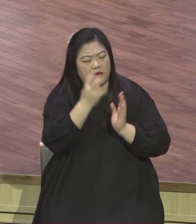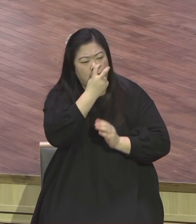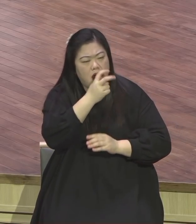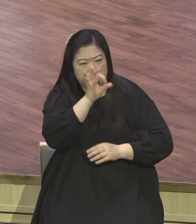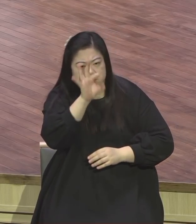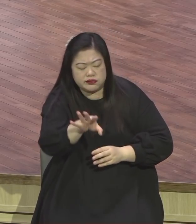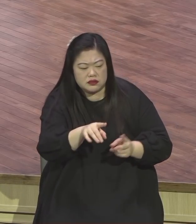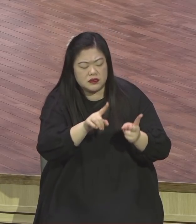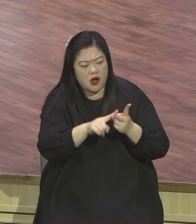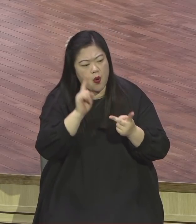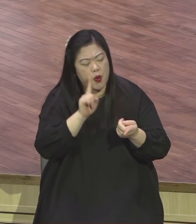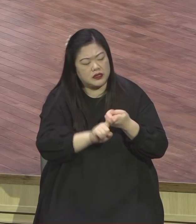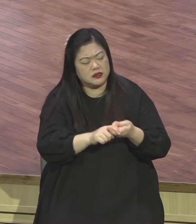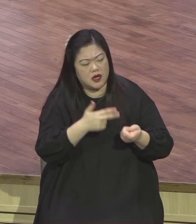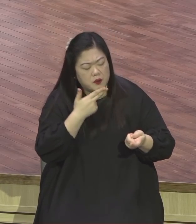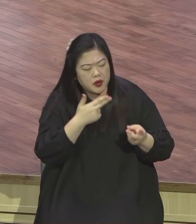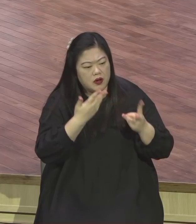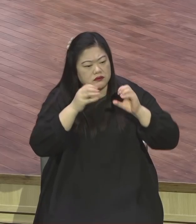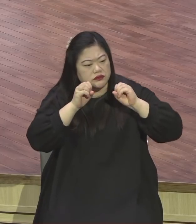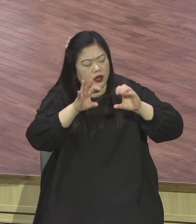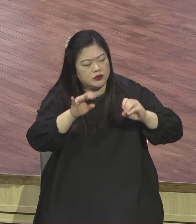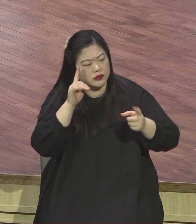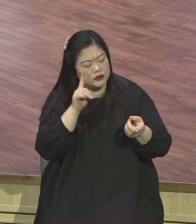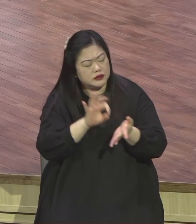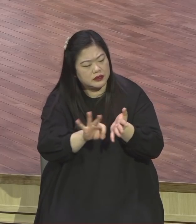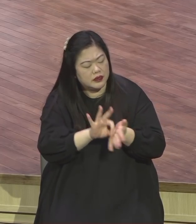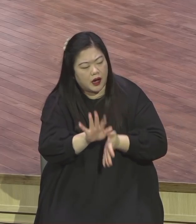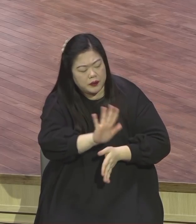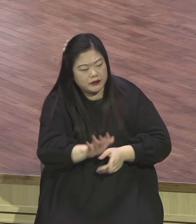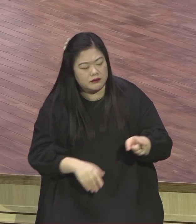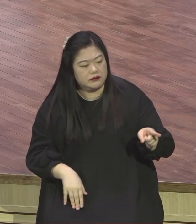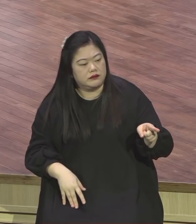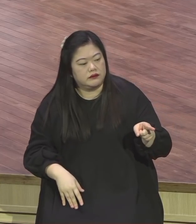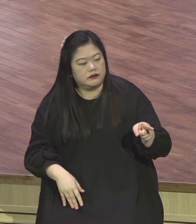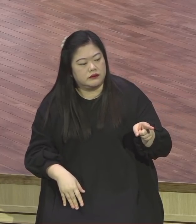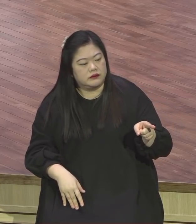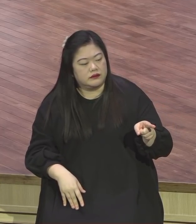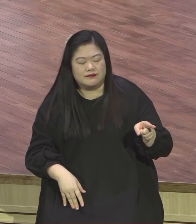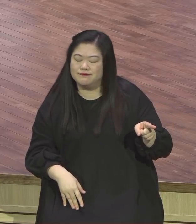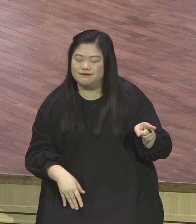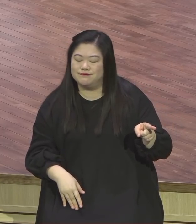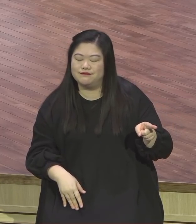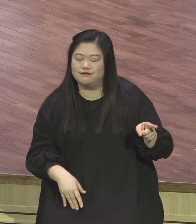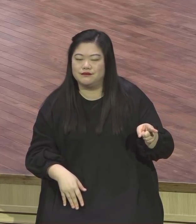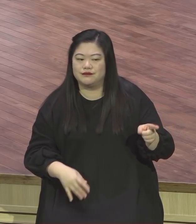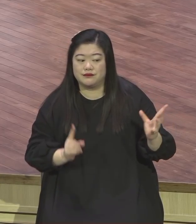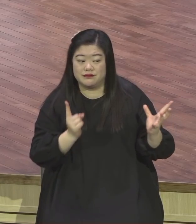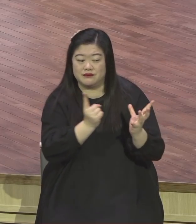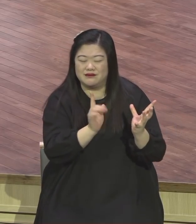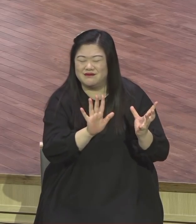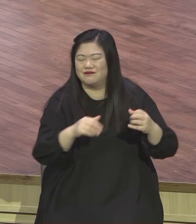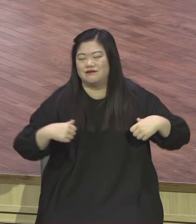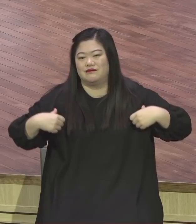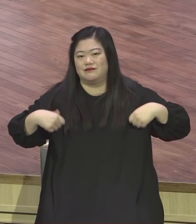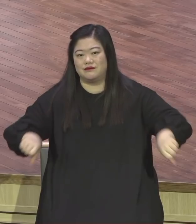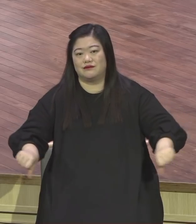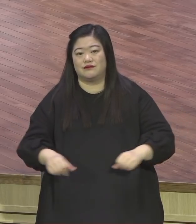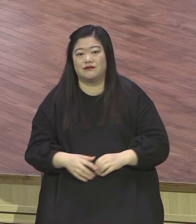막 정반대기 때문에 그리고 뭐 기독교를 그렇게 가지고